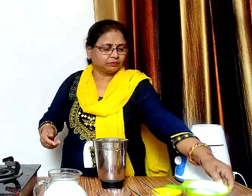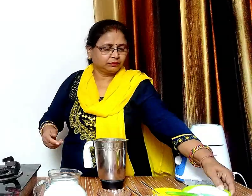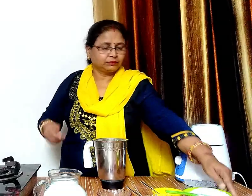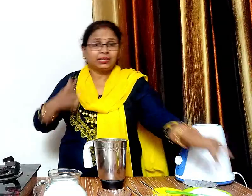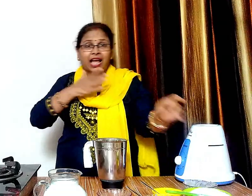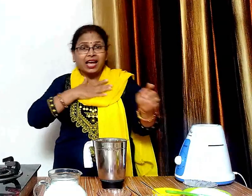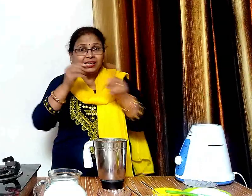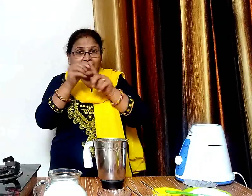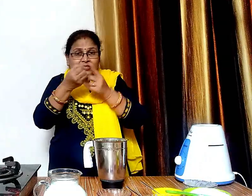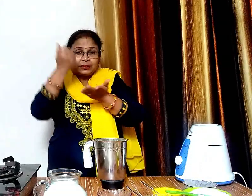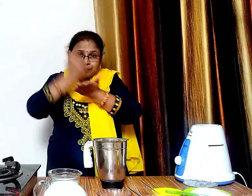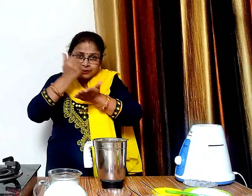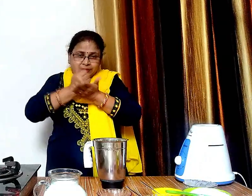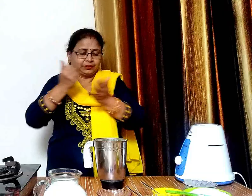एक चमच इलाइची पाउडर